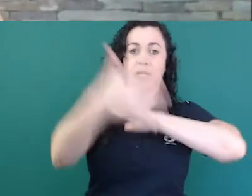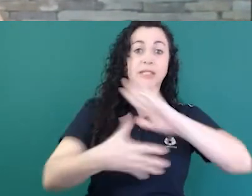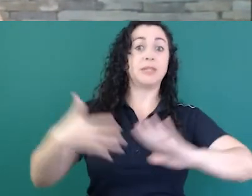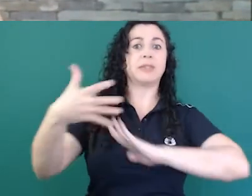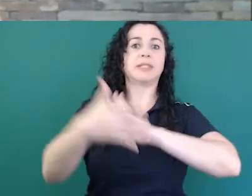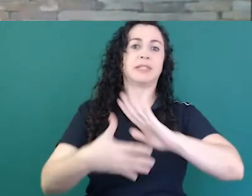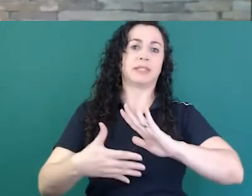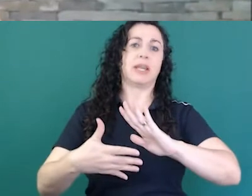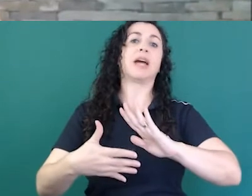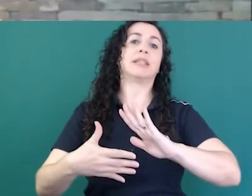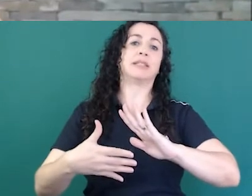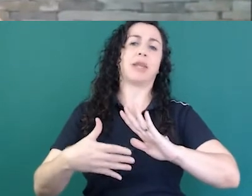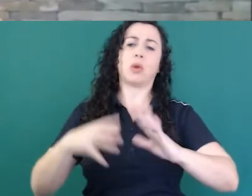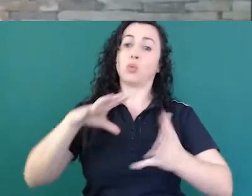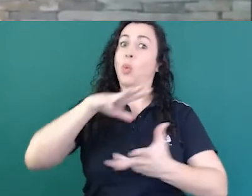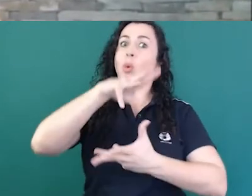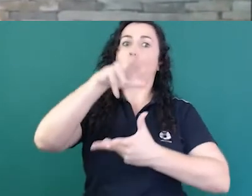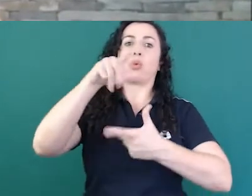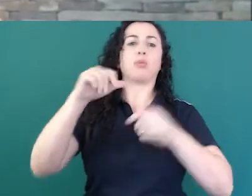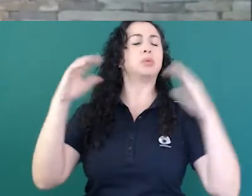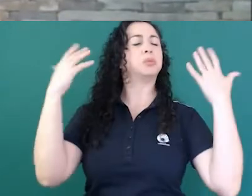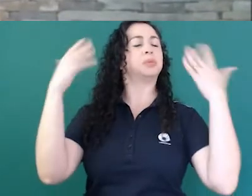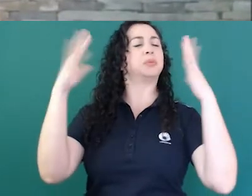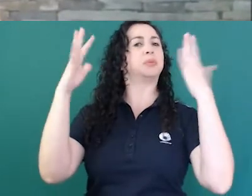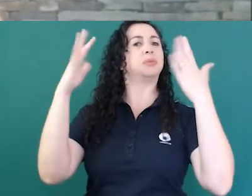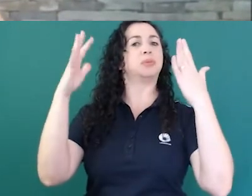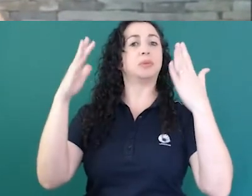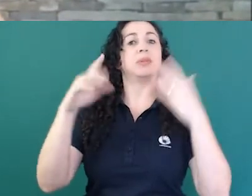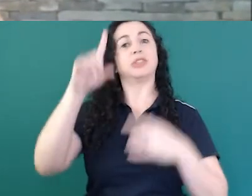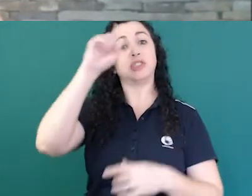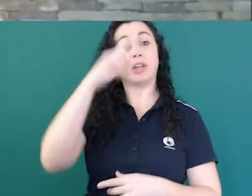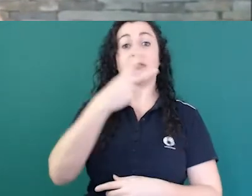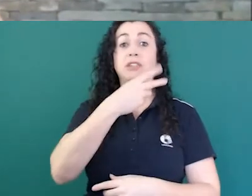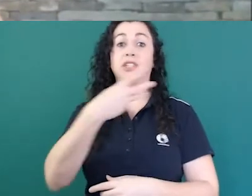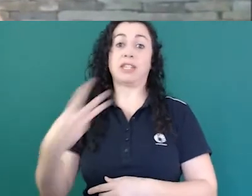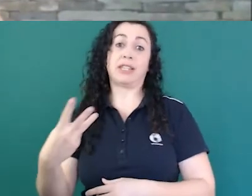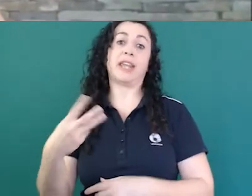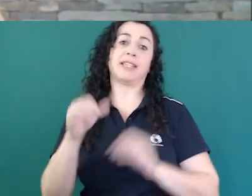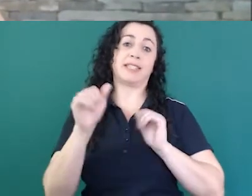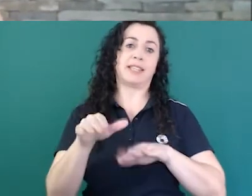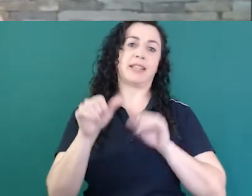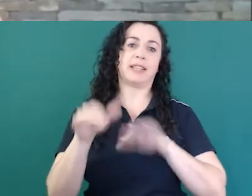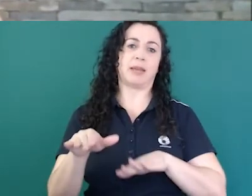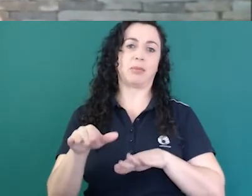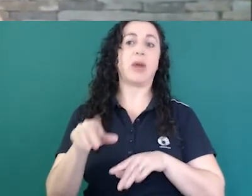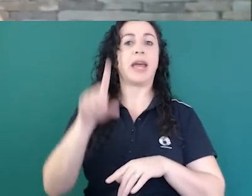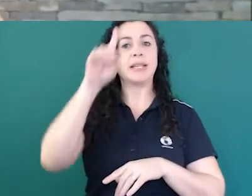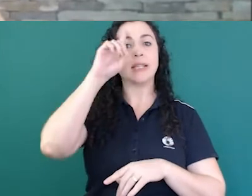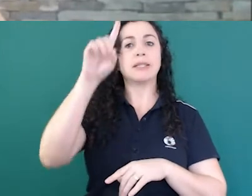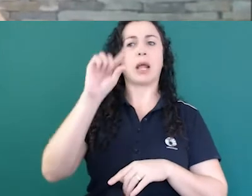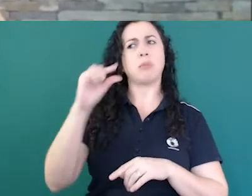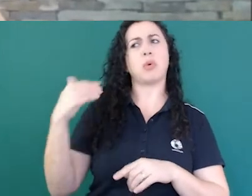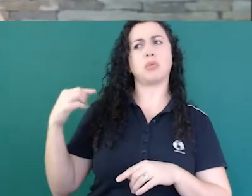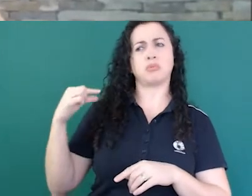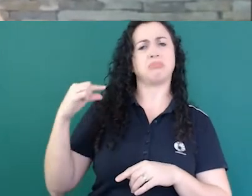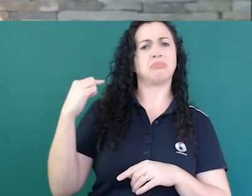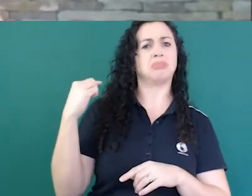que é comemorado no mundo todo, que se comemora no dia 23, é uma data um pouco mais recente, que foi criado